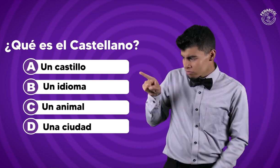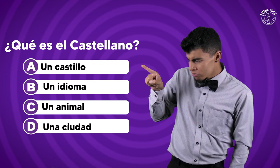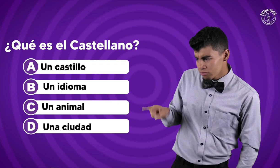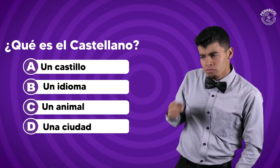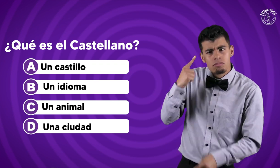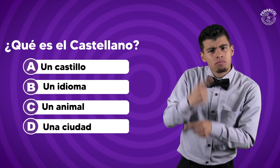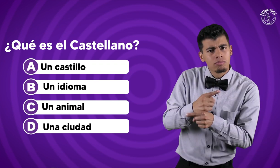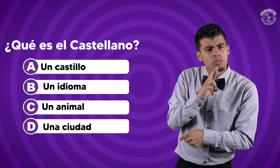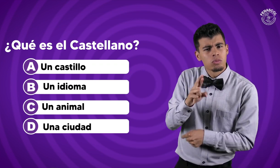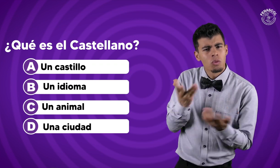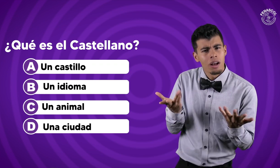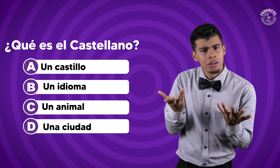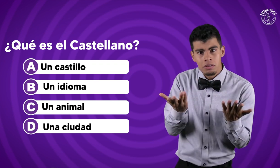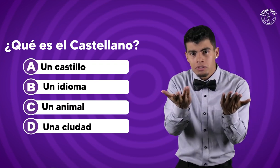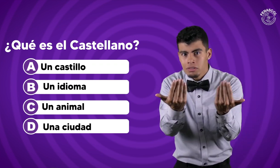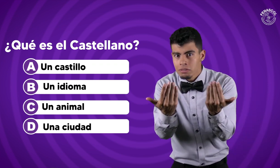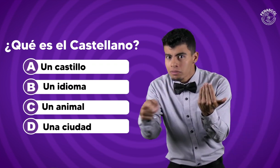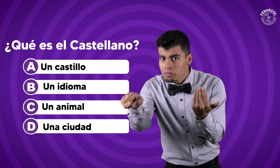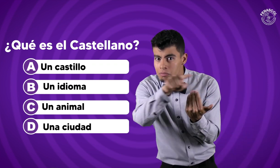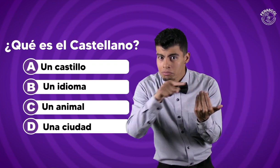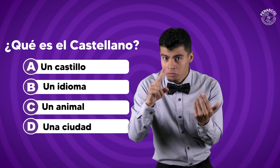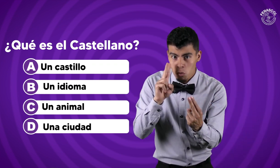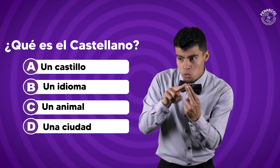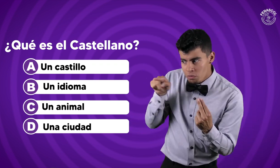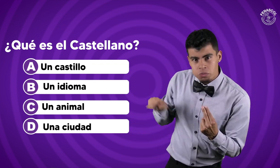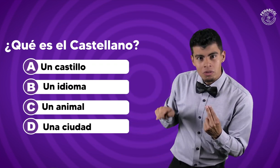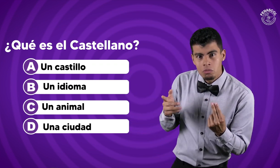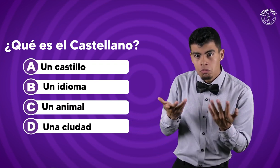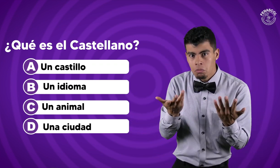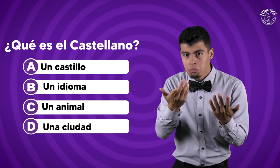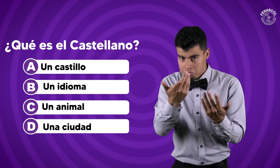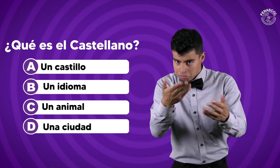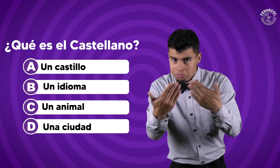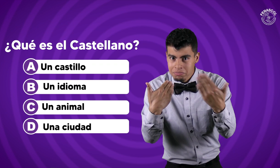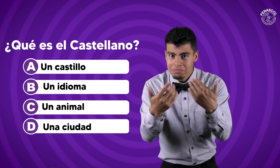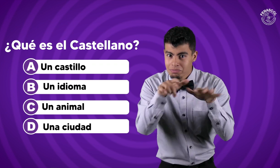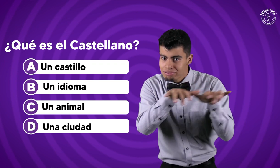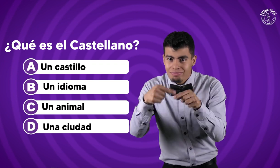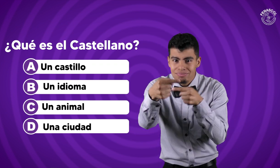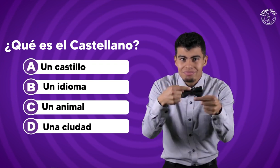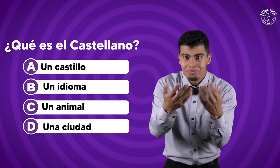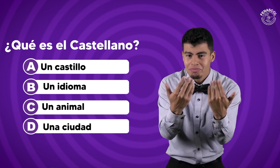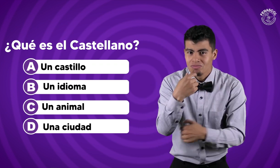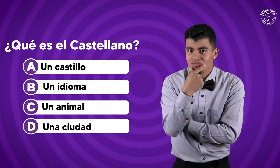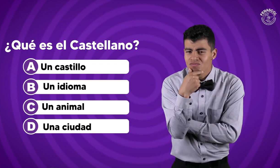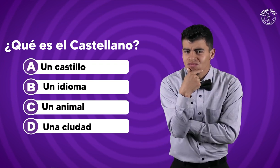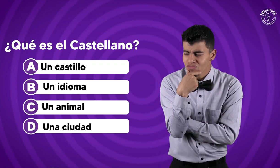¿Cuál es la respuesta correcta? ¿Ustedes las conocen? ¿Conocen estas palabras? Escríbanos la respuesta correcta en los